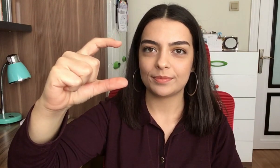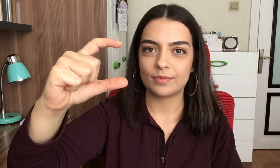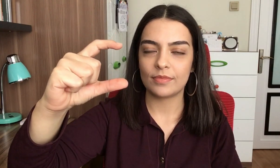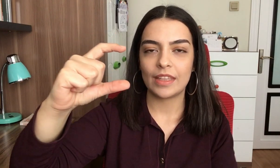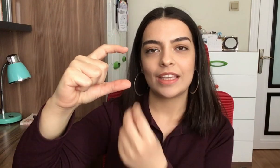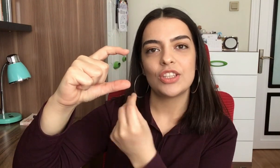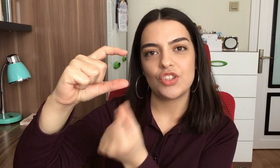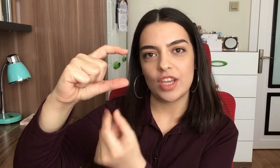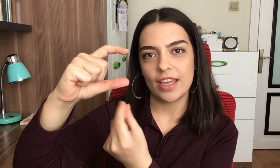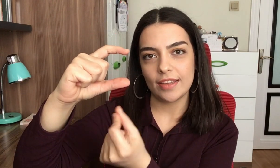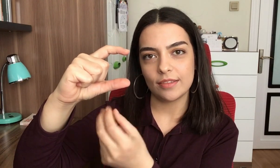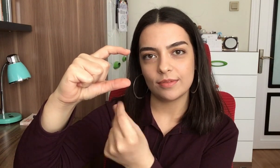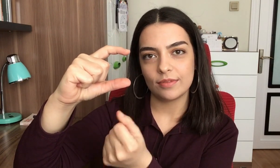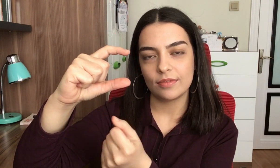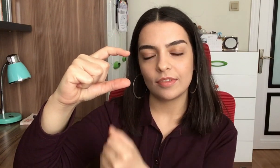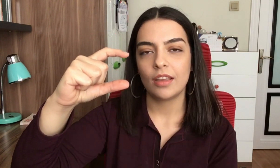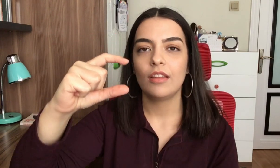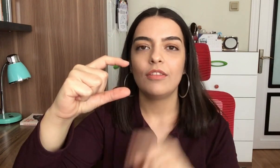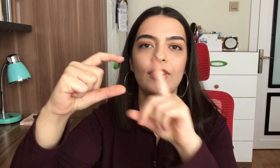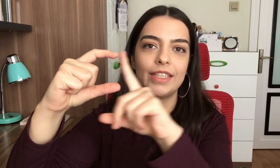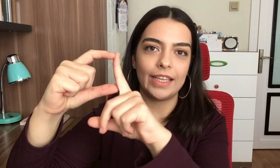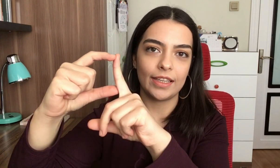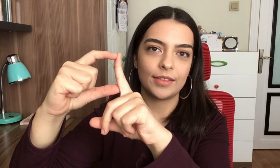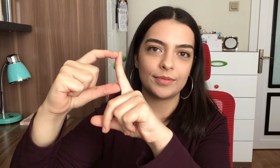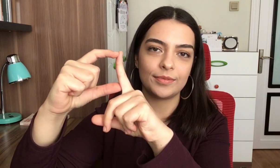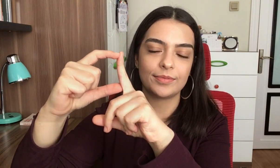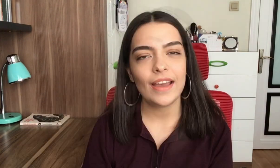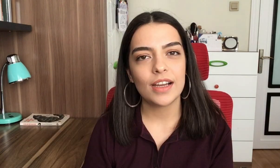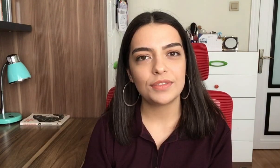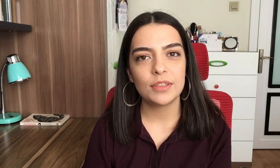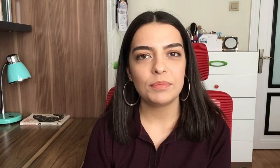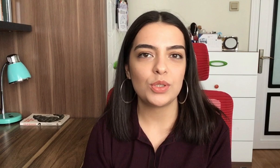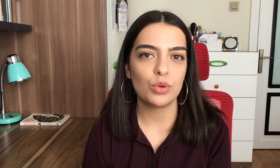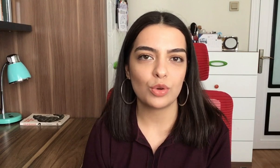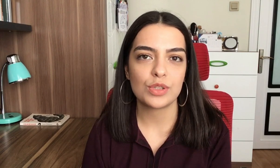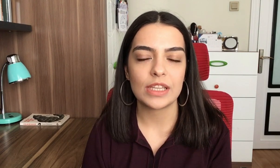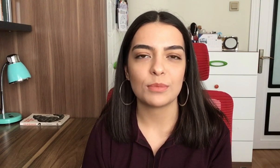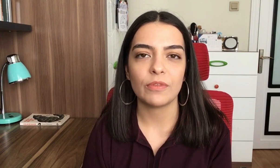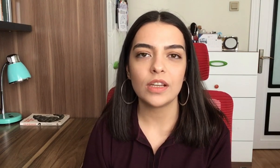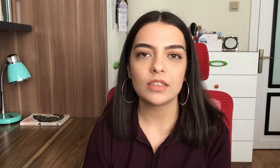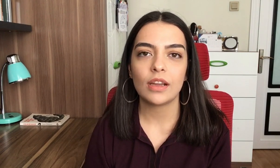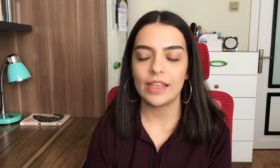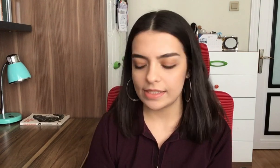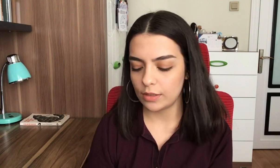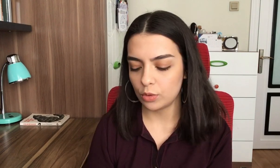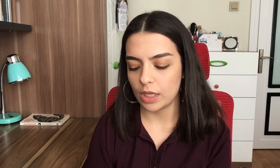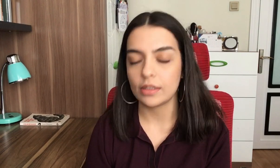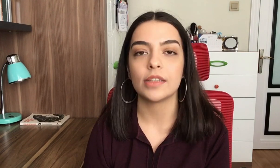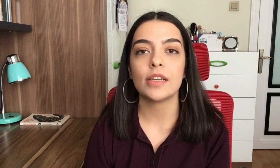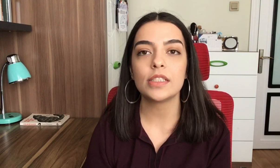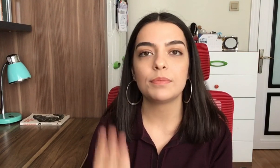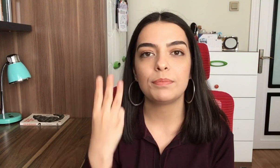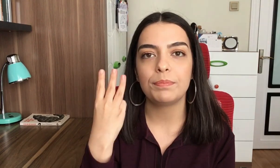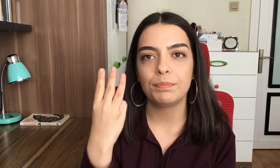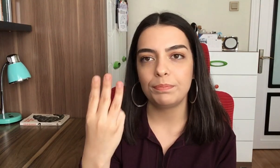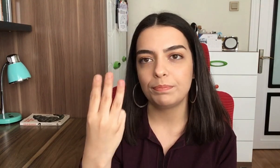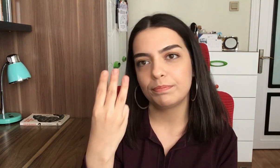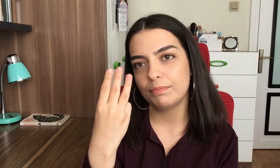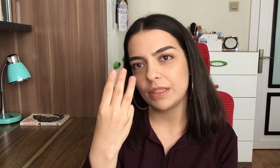Ç Ve D E harfinin birçok gösterimi var. En sık kullanılanlar. Bir